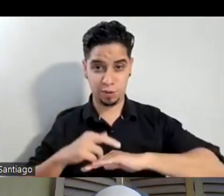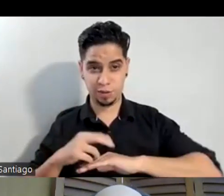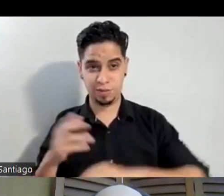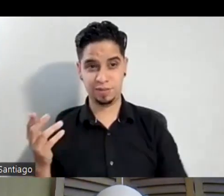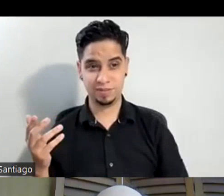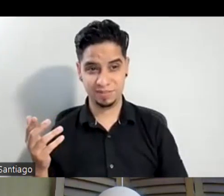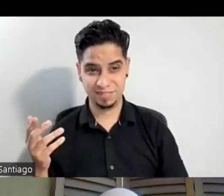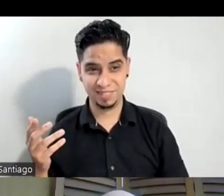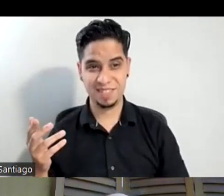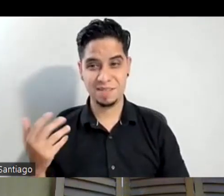puertorriqueño.